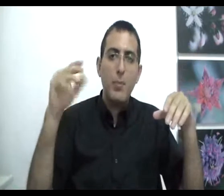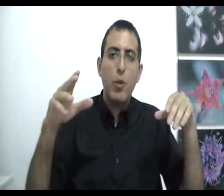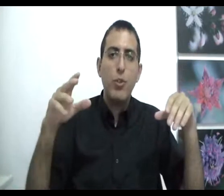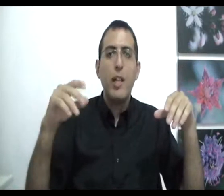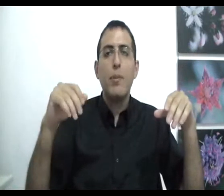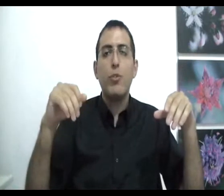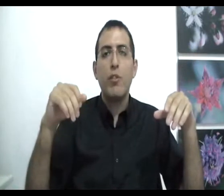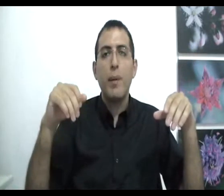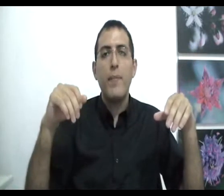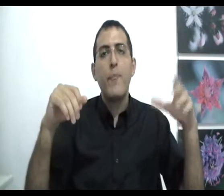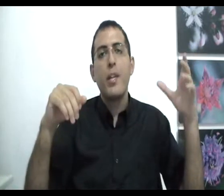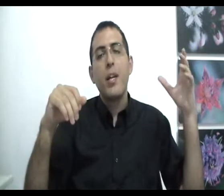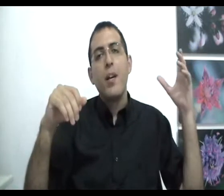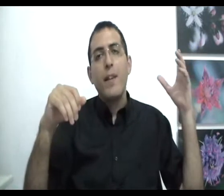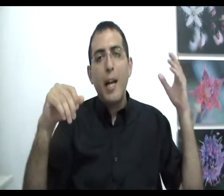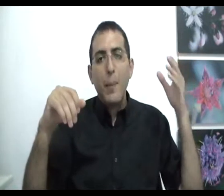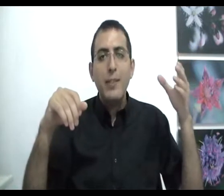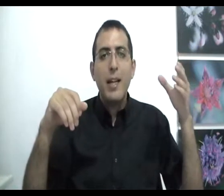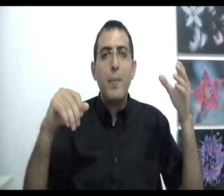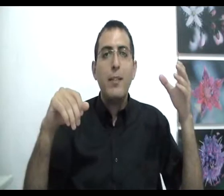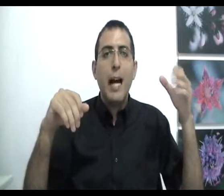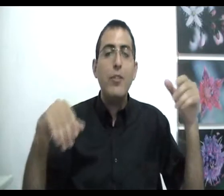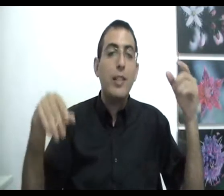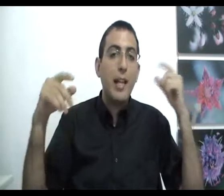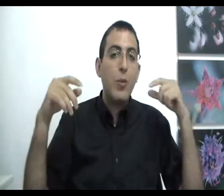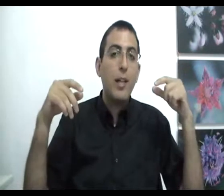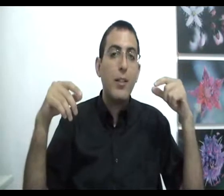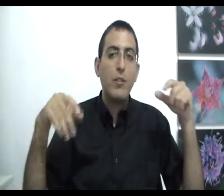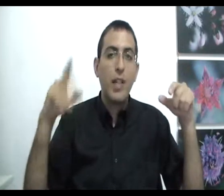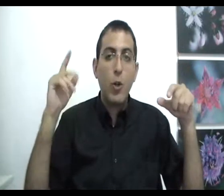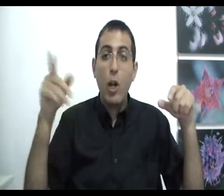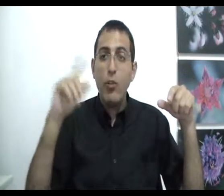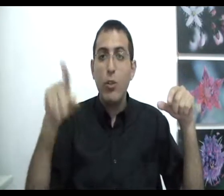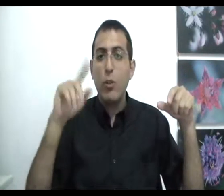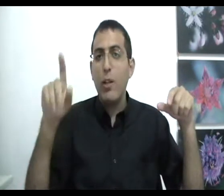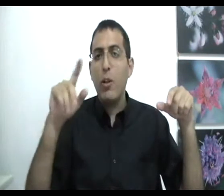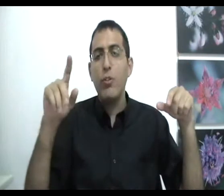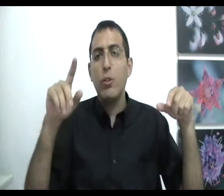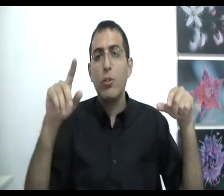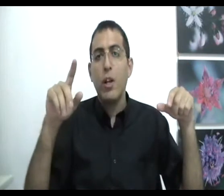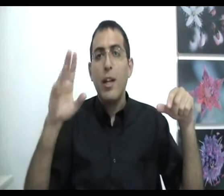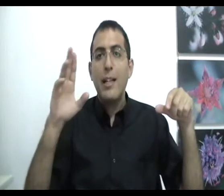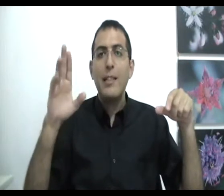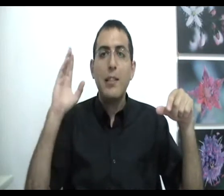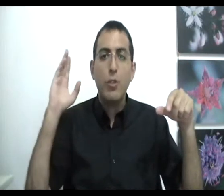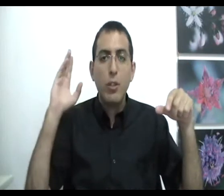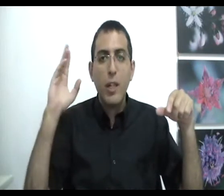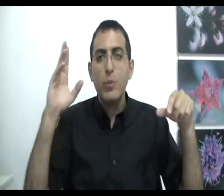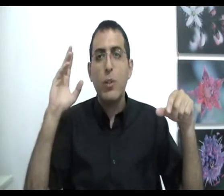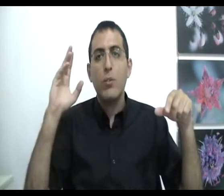בכל שיטה את מה שטוב בה ולחפש את האמת עד שתגיע לנקודה כזאת וכל השיטות, כולל כל השיטות לקחת את השיטות הכי מוזרות